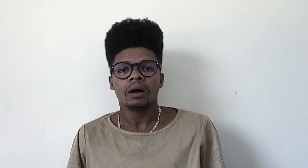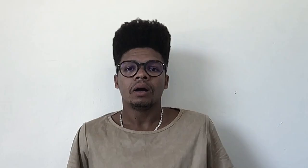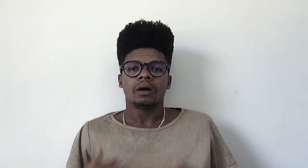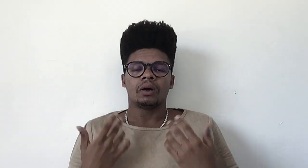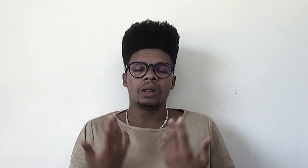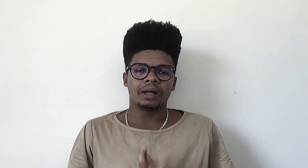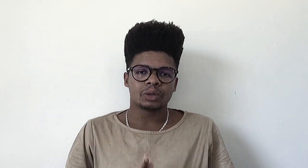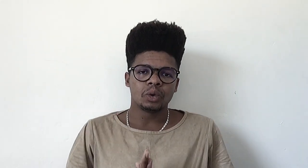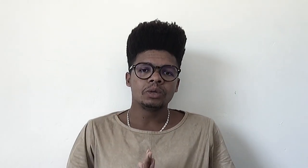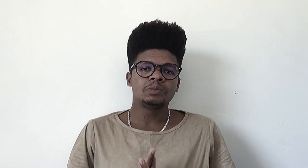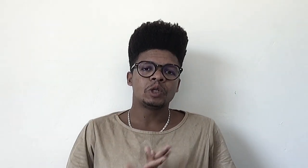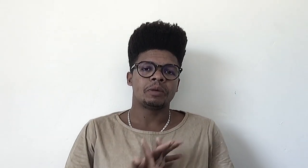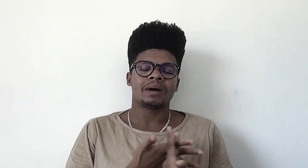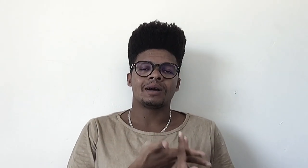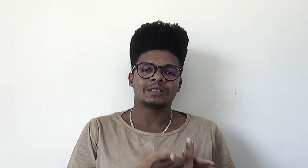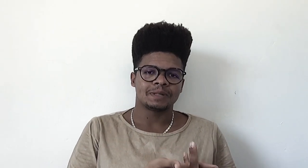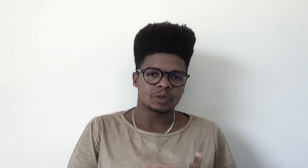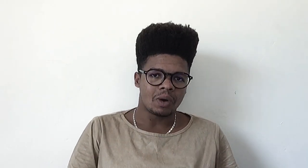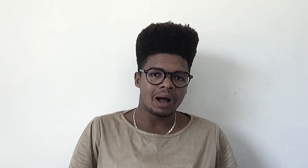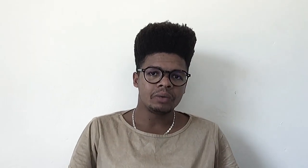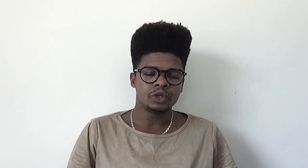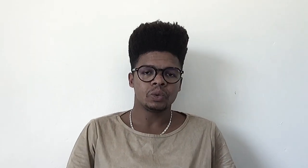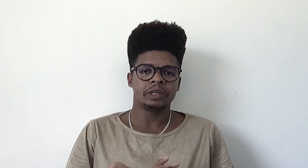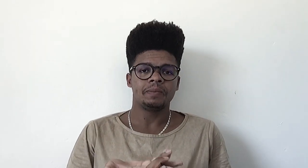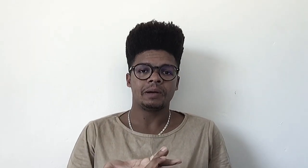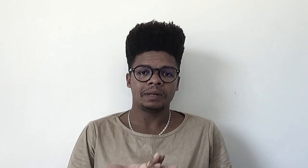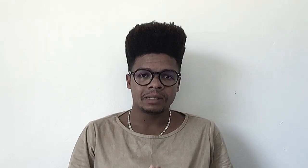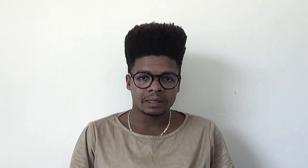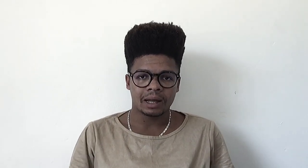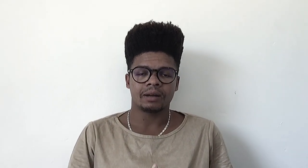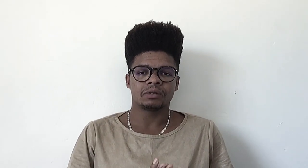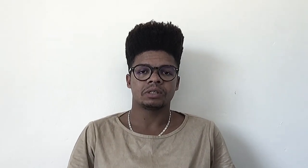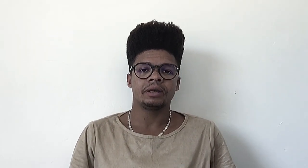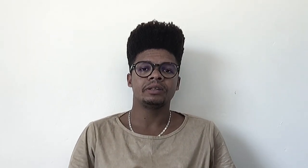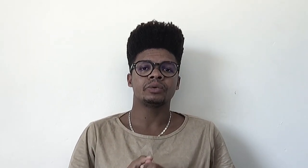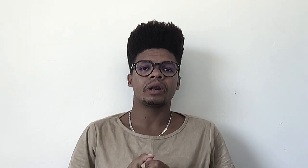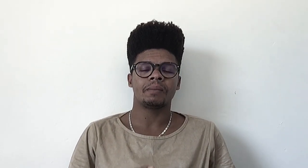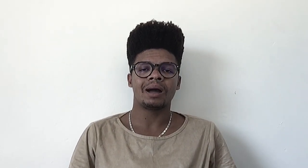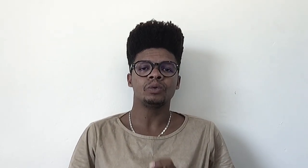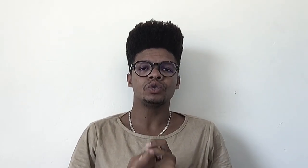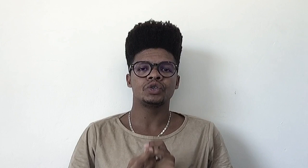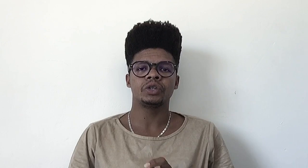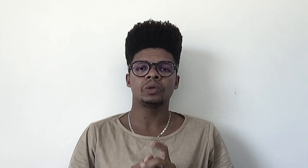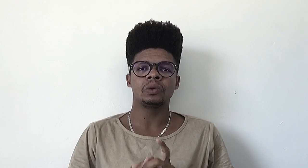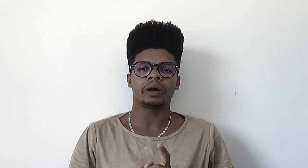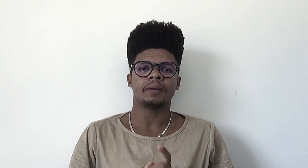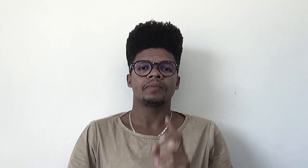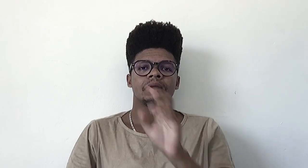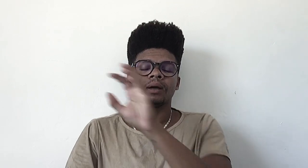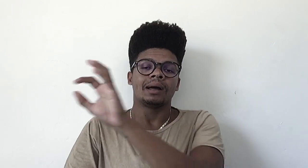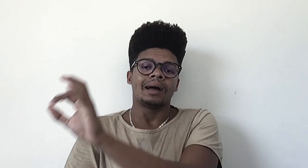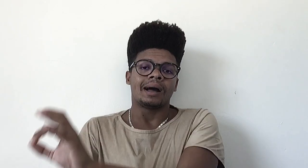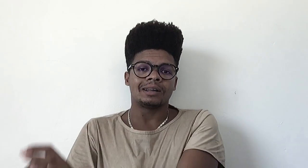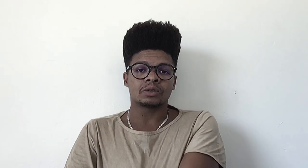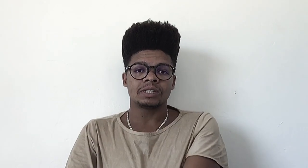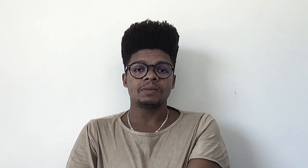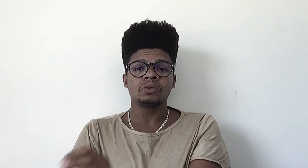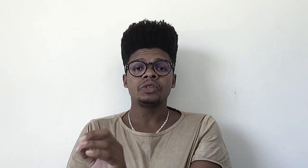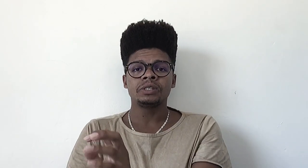Olá a todos, meu nome é Marcos Pascoal e eu estou aqui para apresentar a vocês o trabalho cujo título é As concepções de